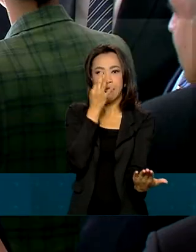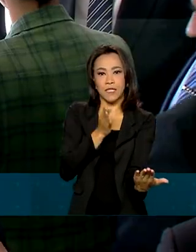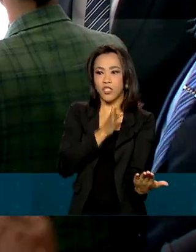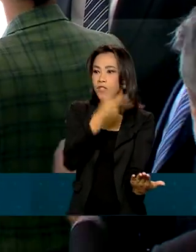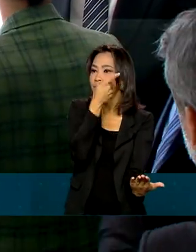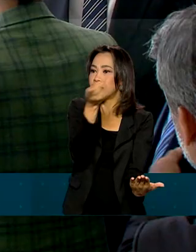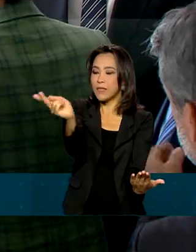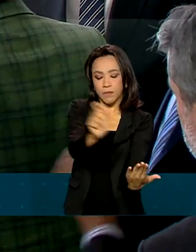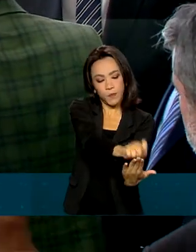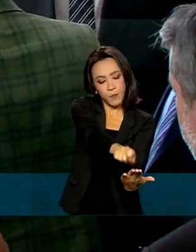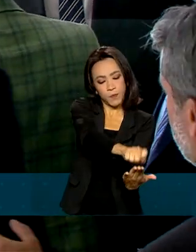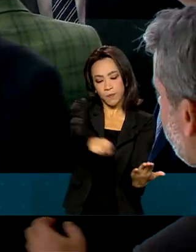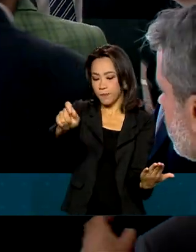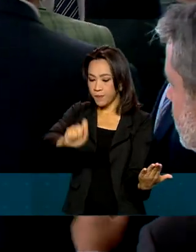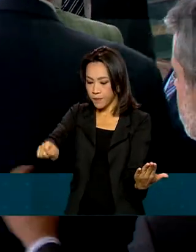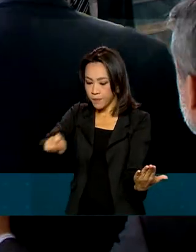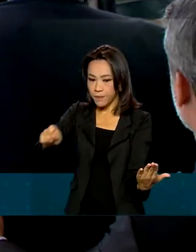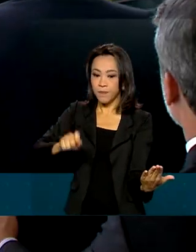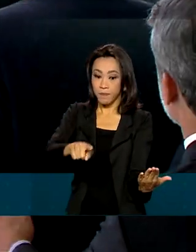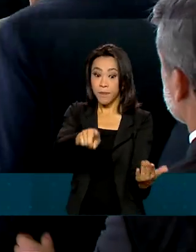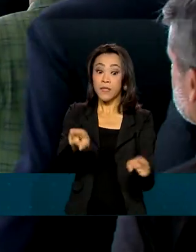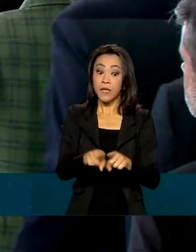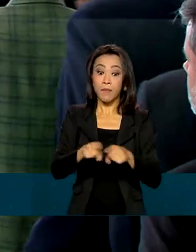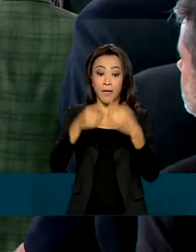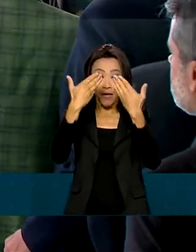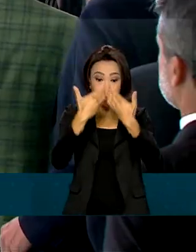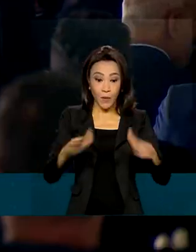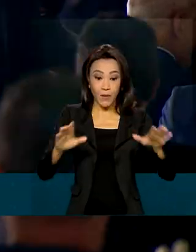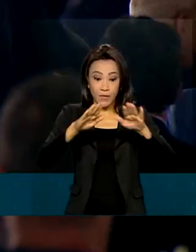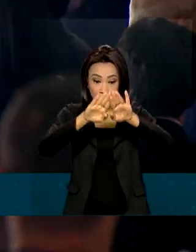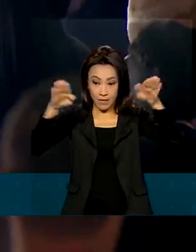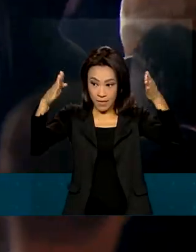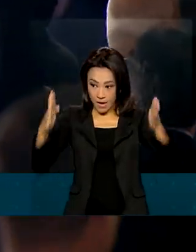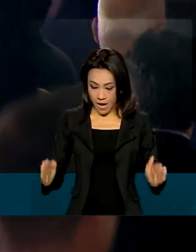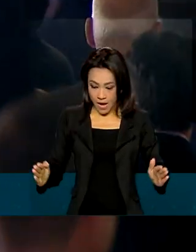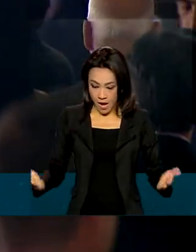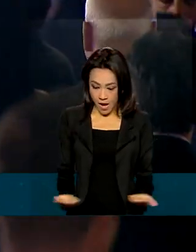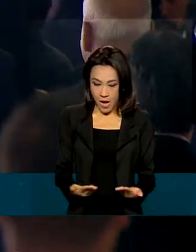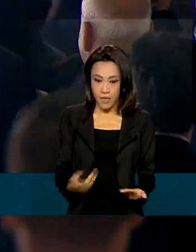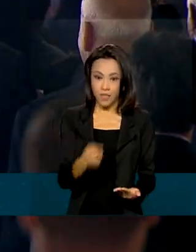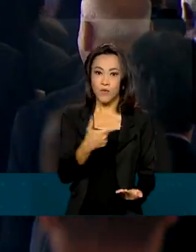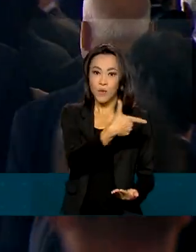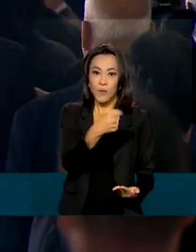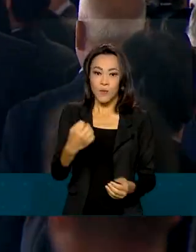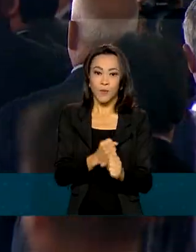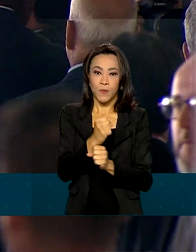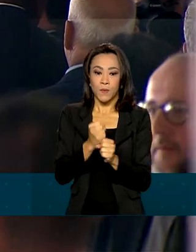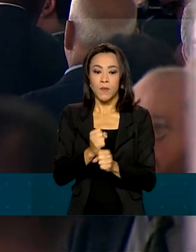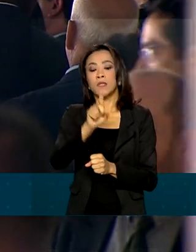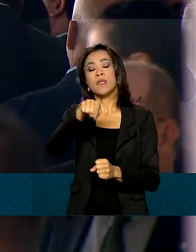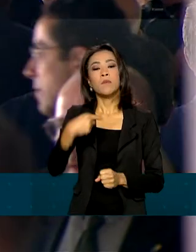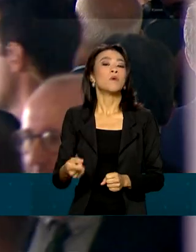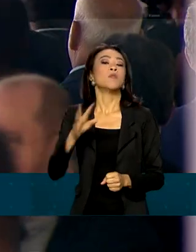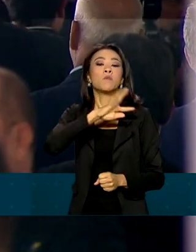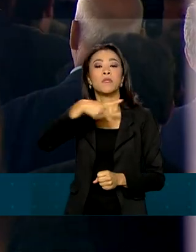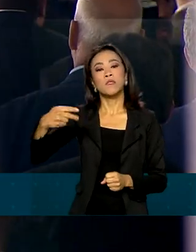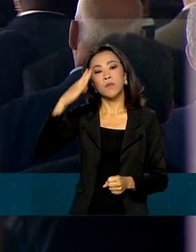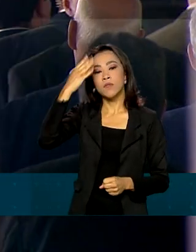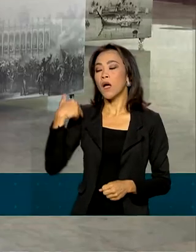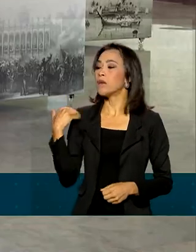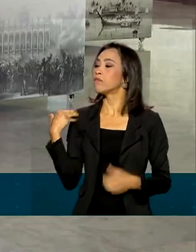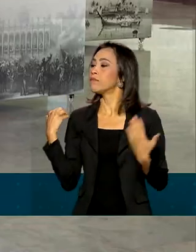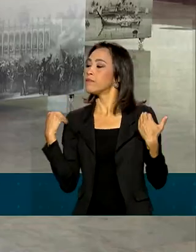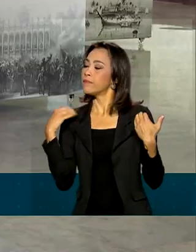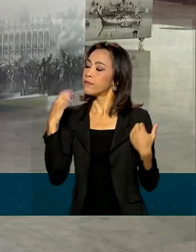também a inauguração da caixa do bicentenário. Em seguida, o presidente percorreu a exposição